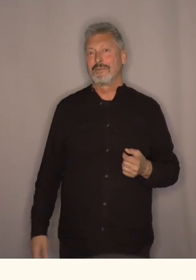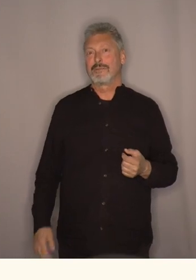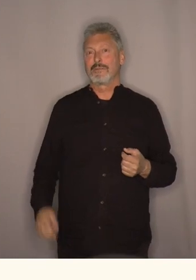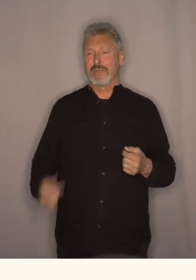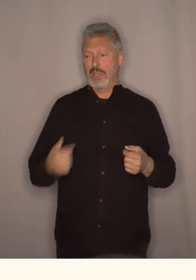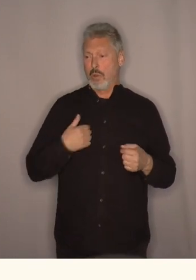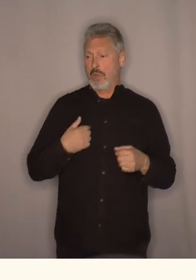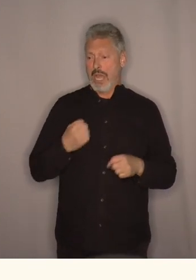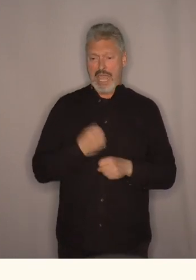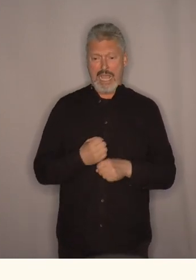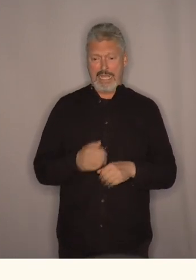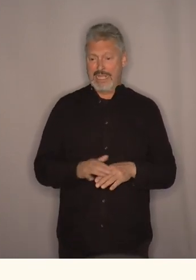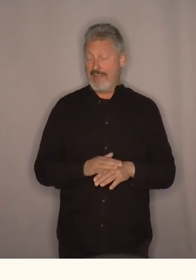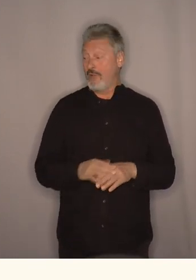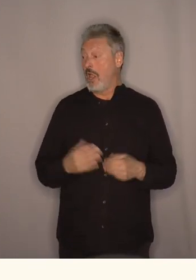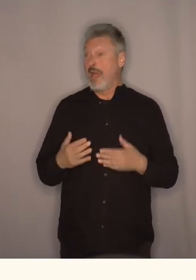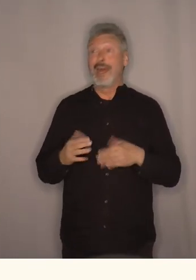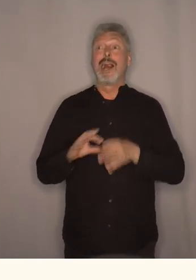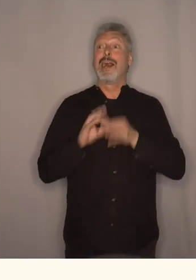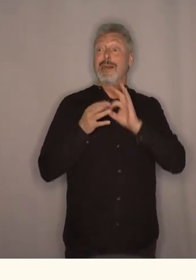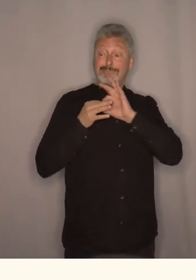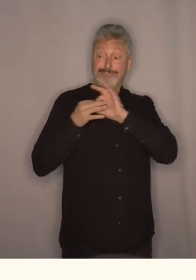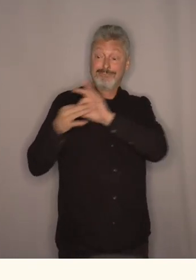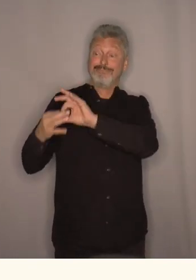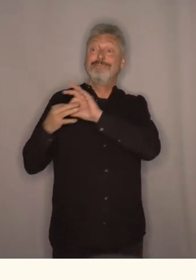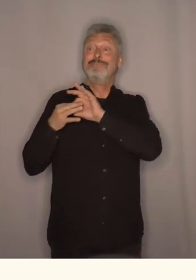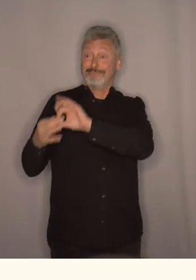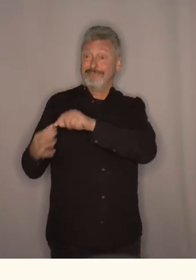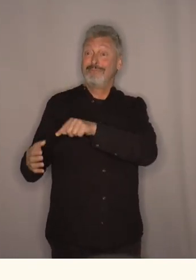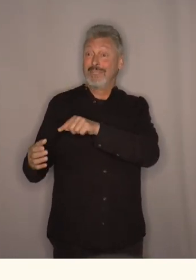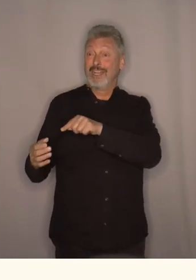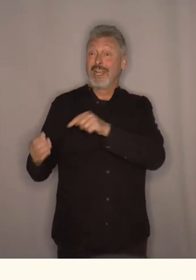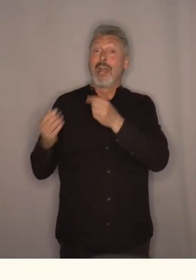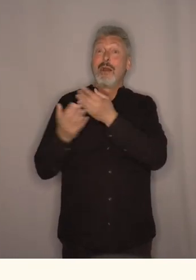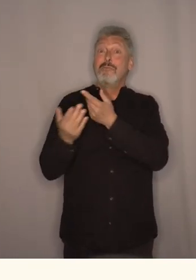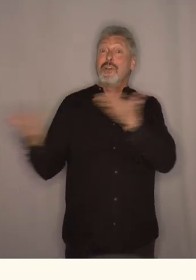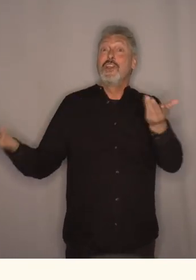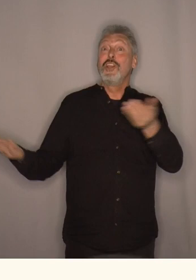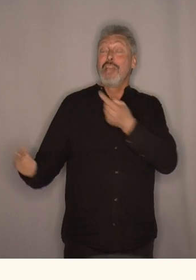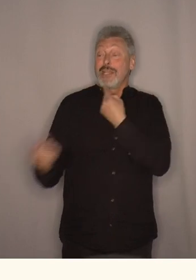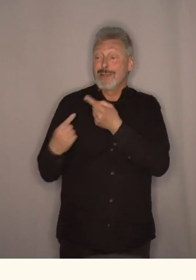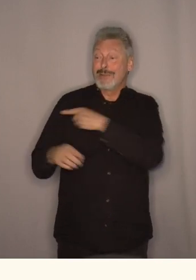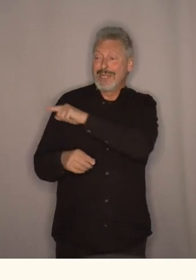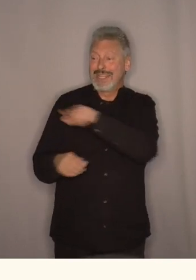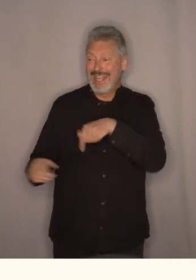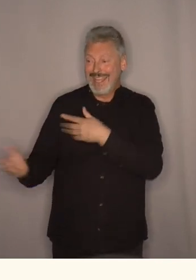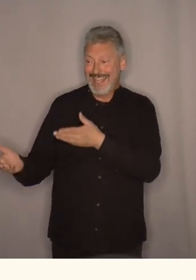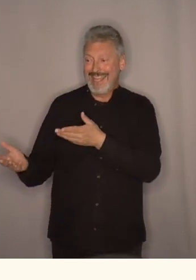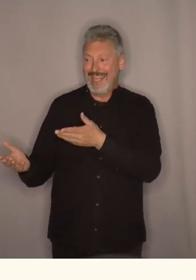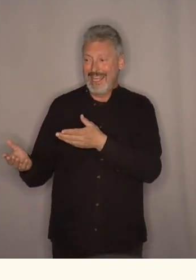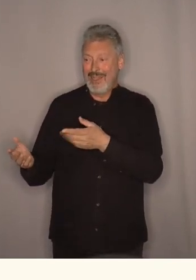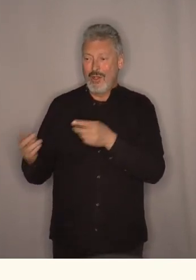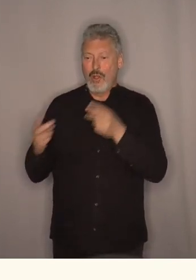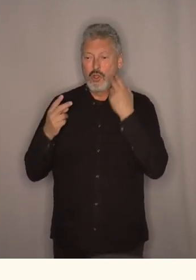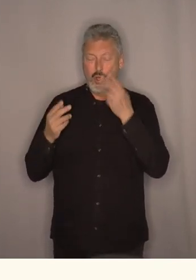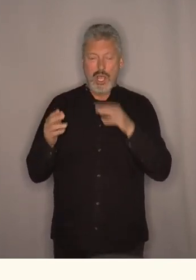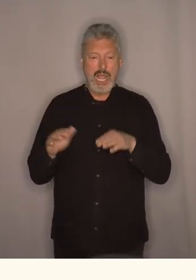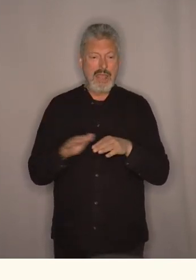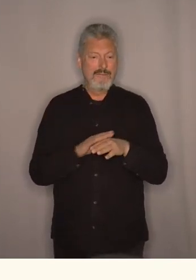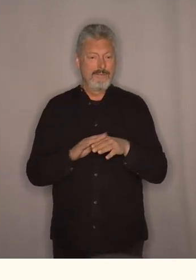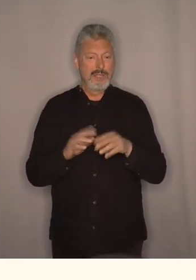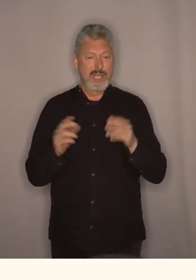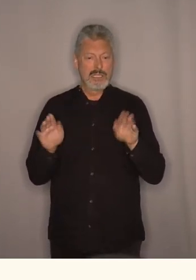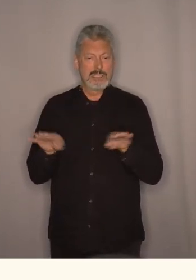Og jeg føler meg jo egentlig ganske hjemme her. Dette er folk jeg kan ha masse samtaler med. Og når jeg sammenligner med hvordan jeg følte meg